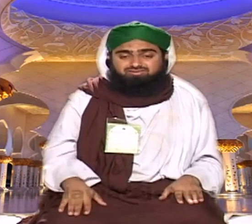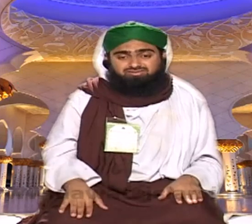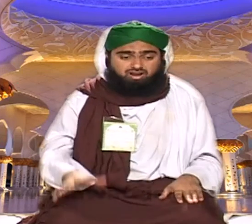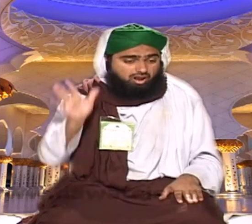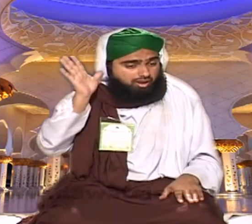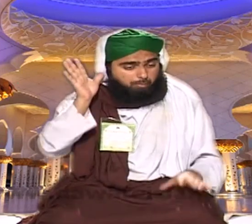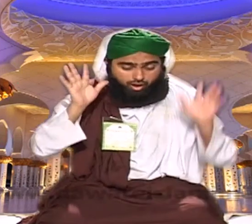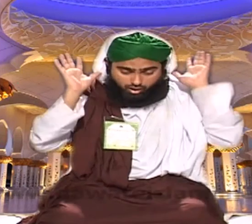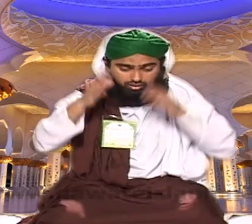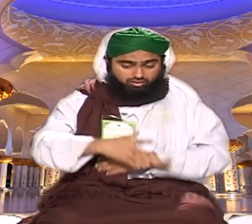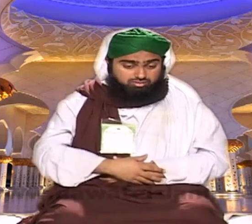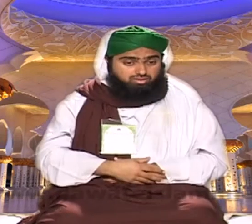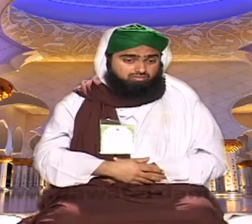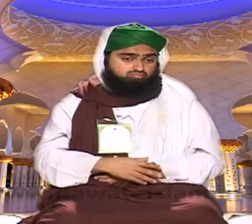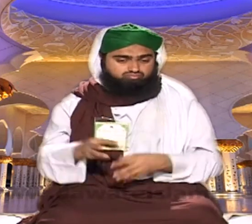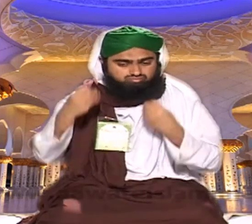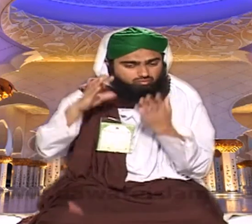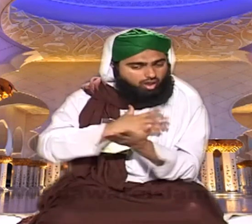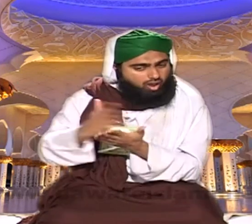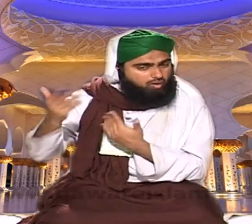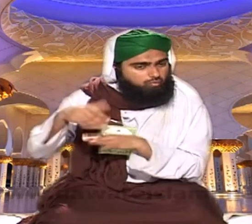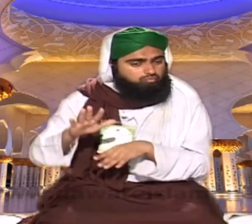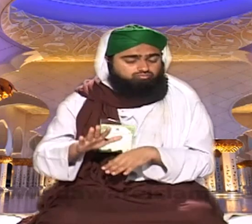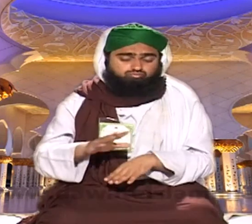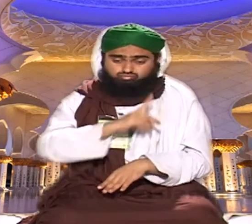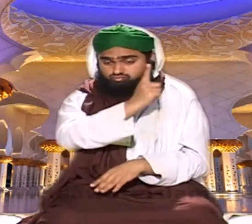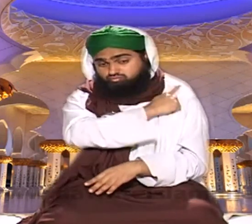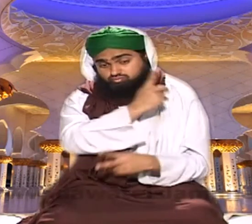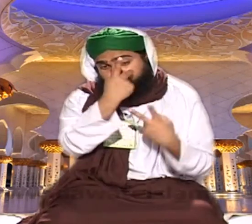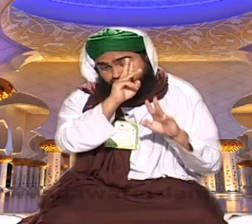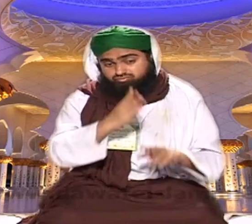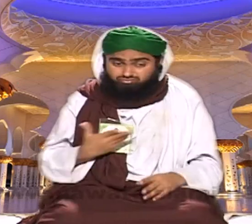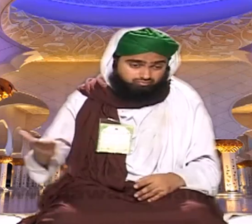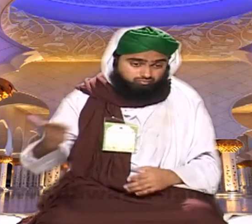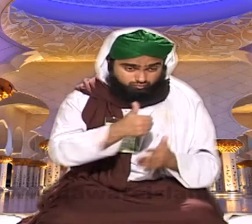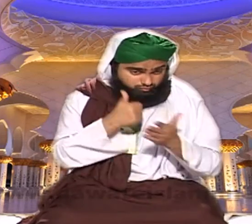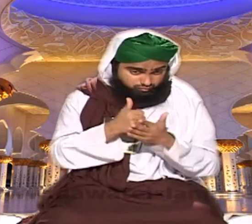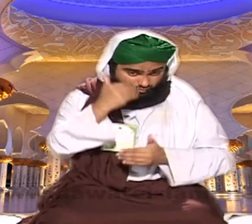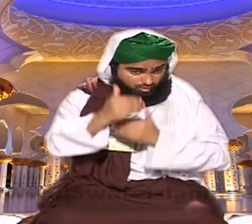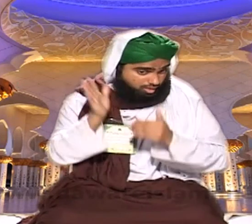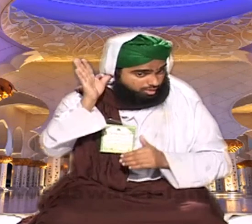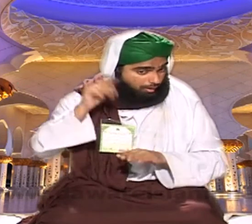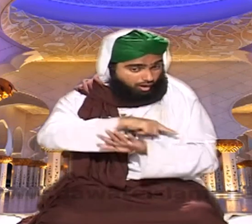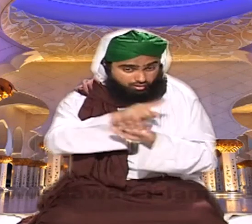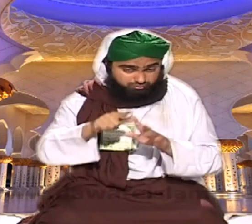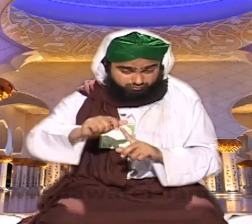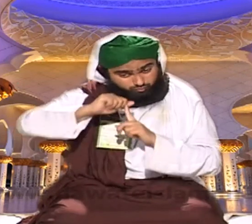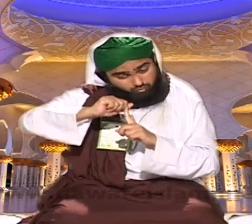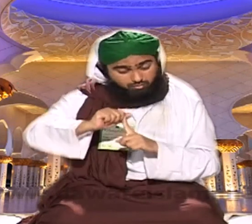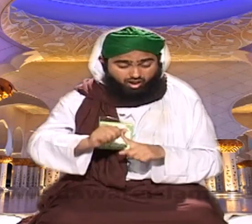تو بہرحال نماز کو قضا کر دینا یہ بہت سخت کبیرہ گناہ ہے تو نماز ہرگز قضا